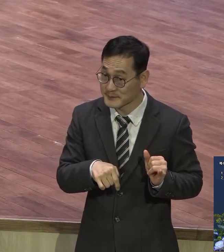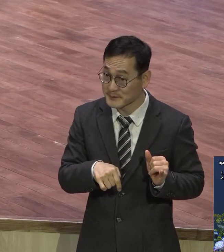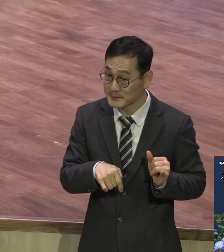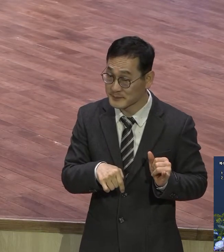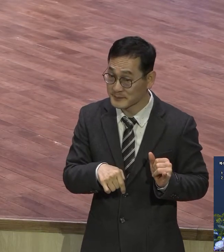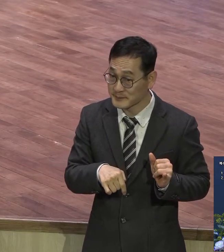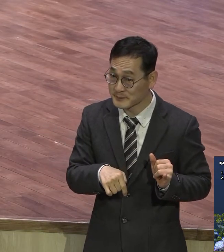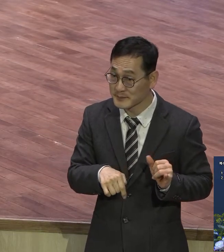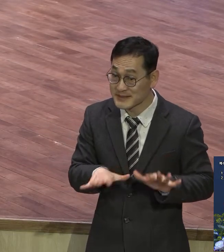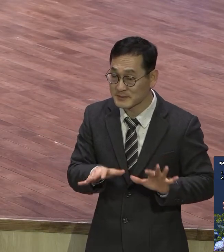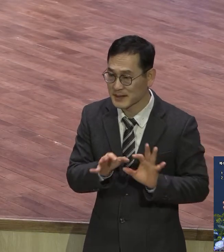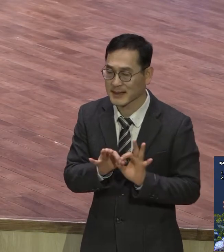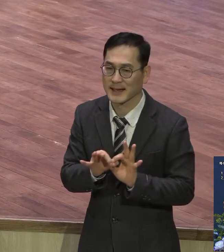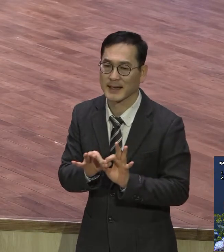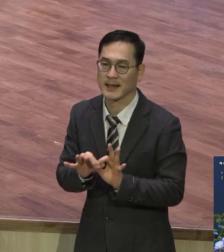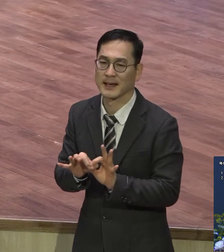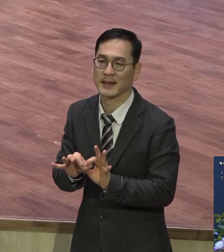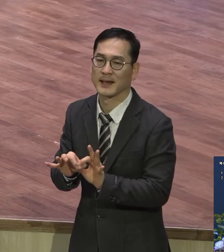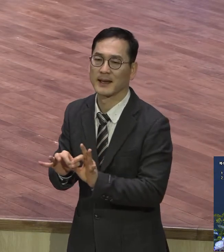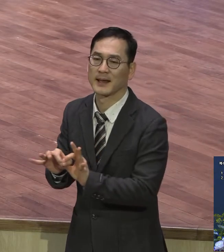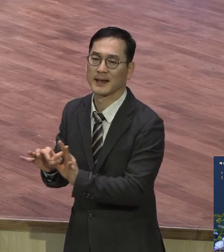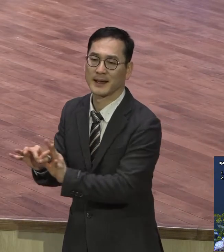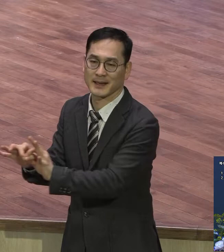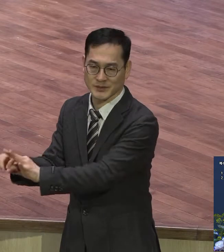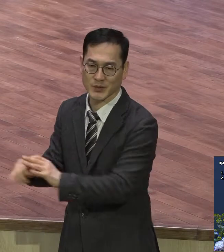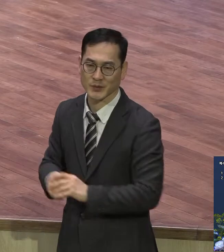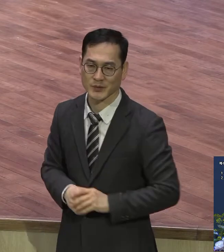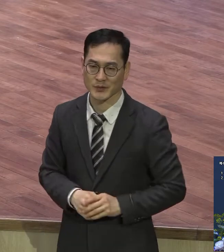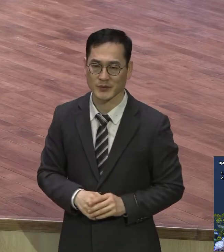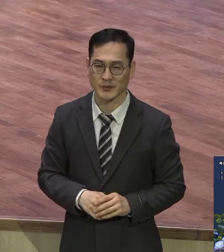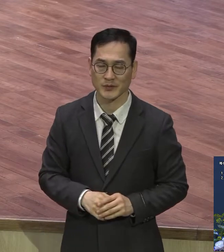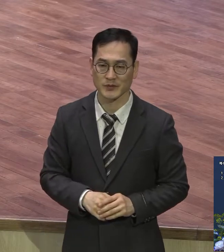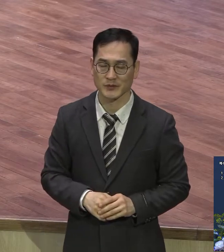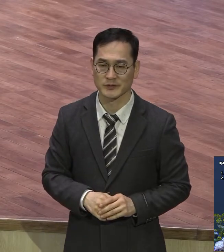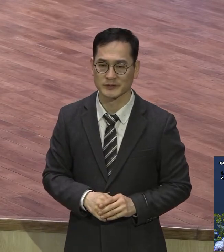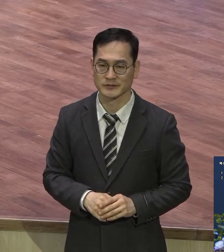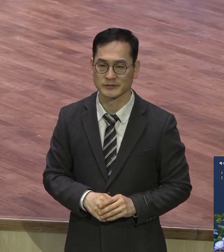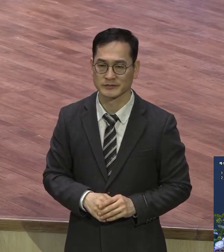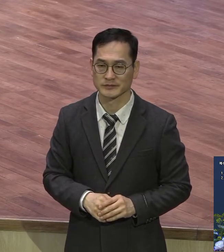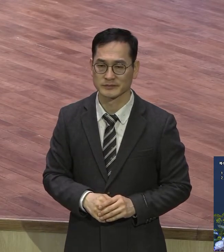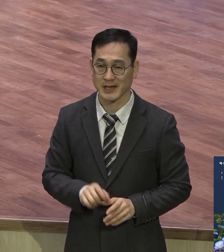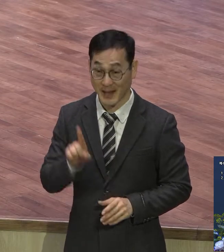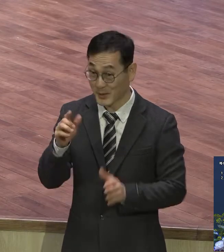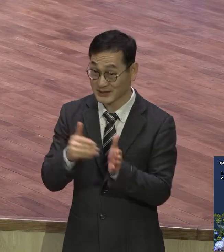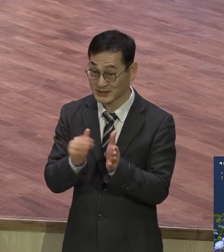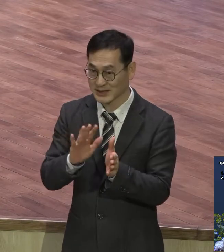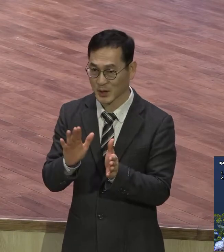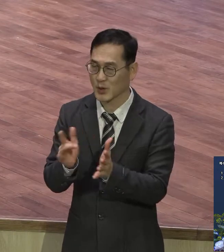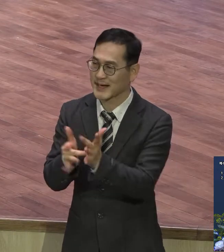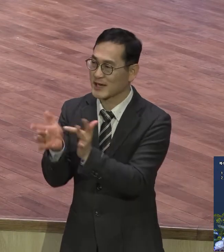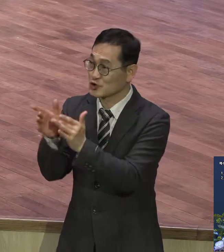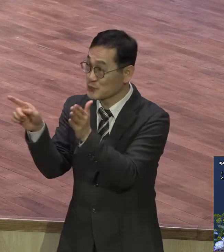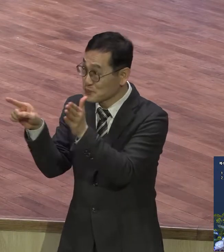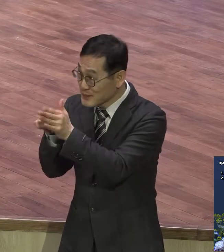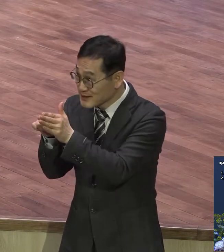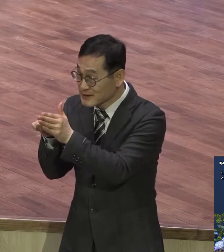지속이에요 지속 지속 다 지속 예수의 믿는 거 받은 증거만 도다